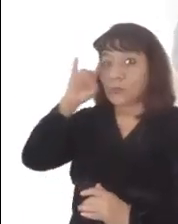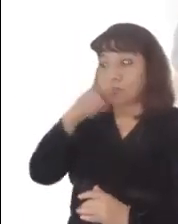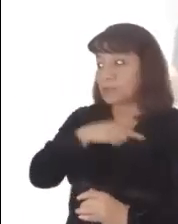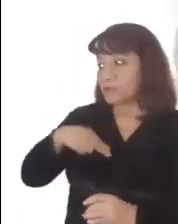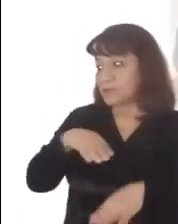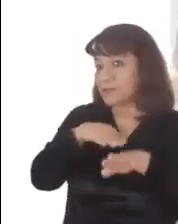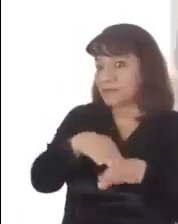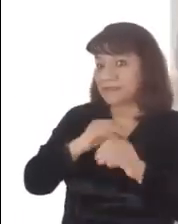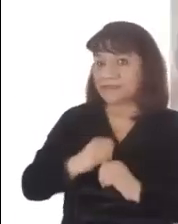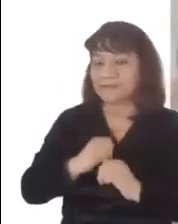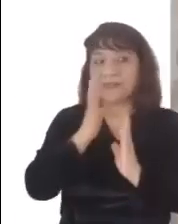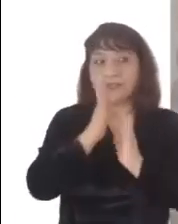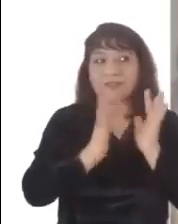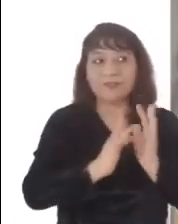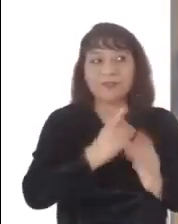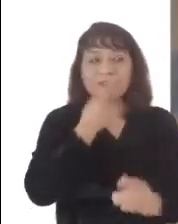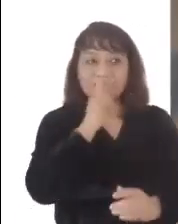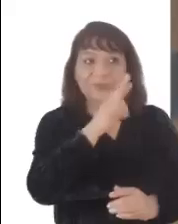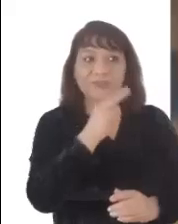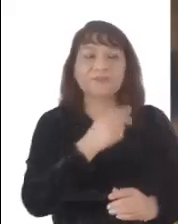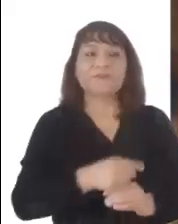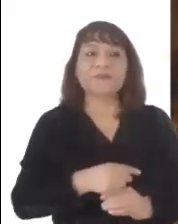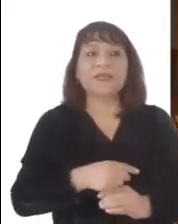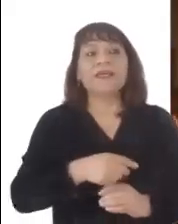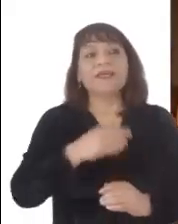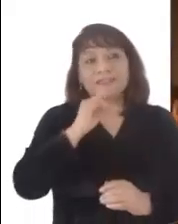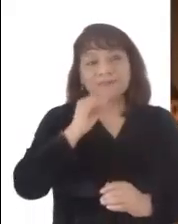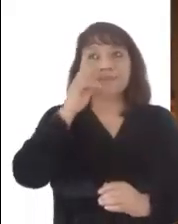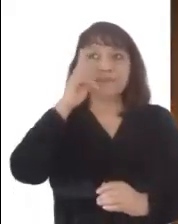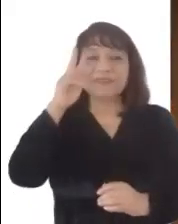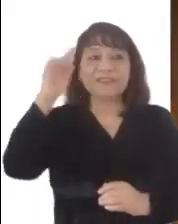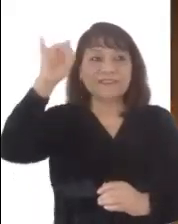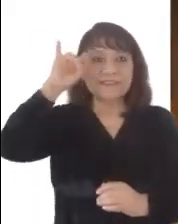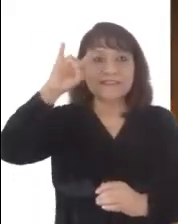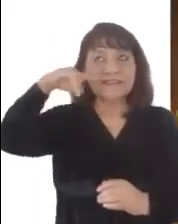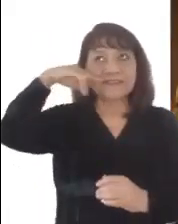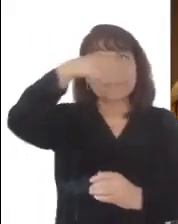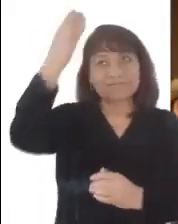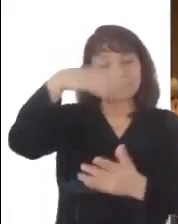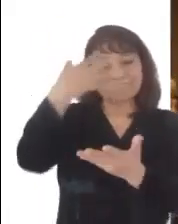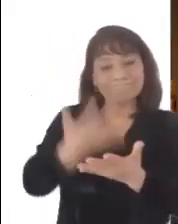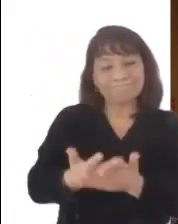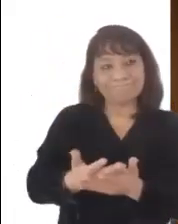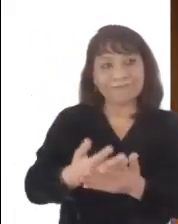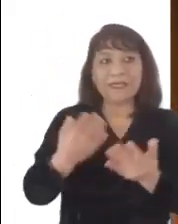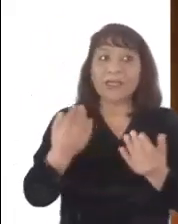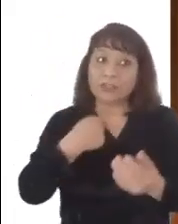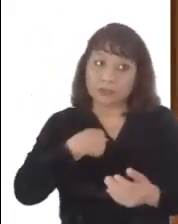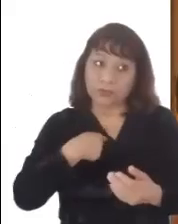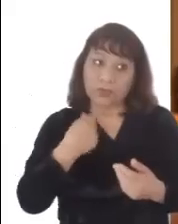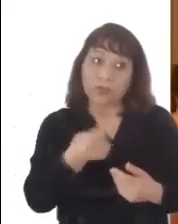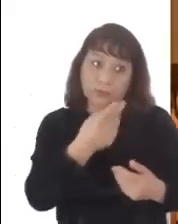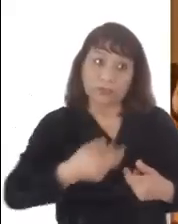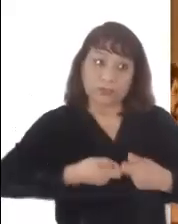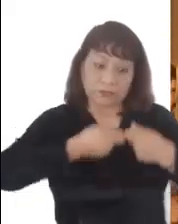los demonios se nos someten en tu nombre. Él les contestó, vi a Satanás caer del cielo como el rayo. A ustedes